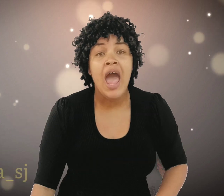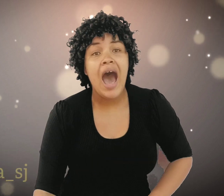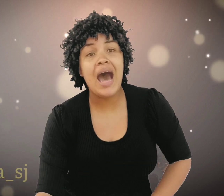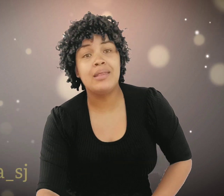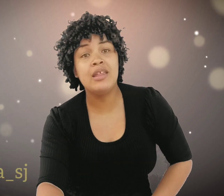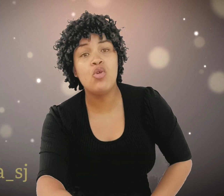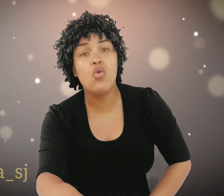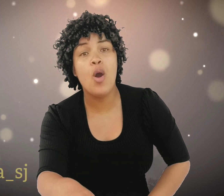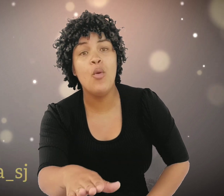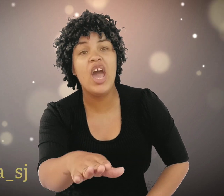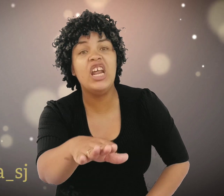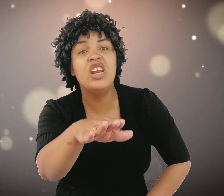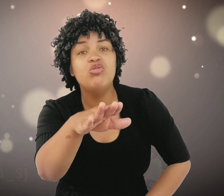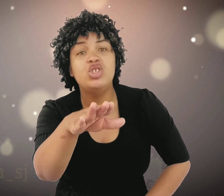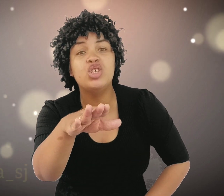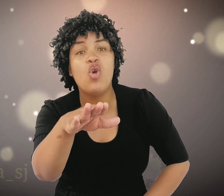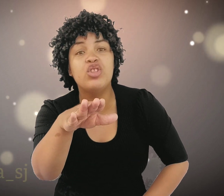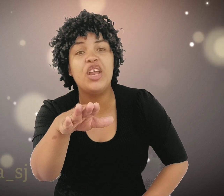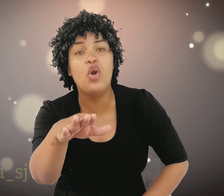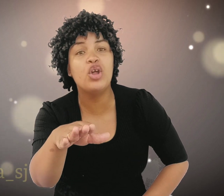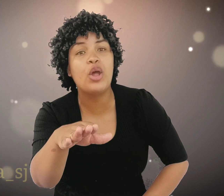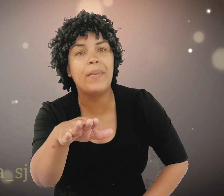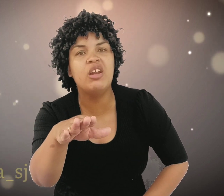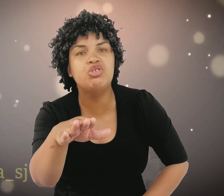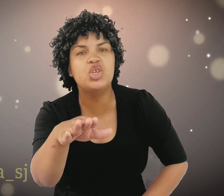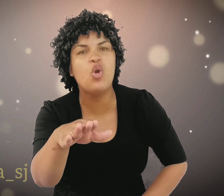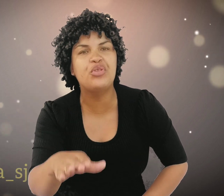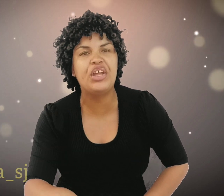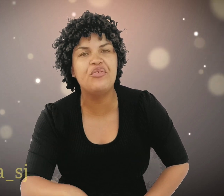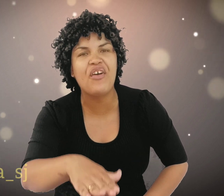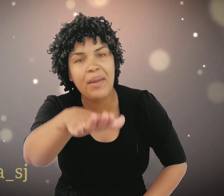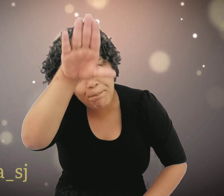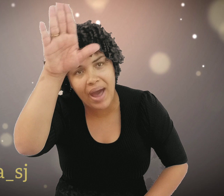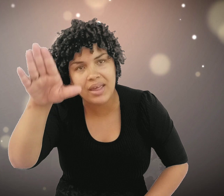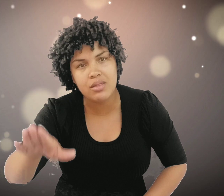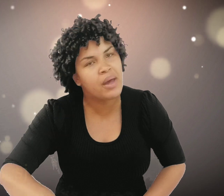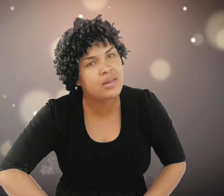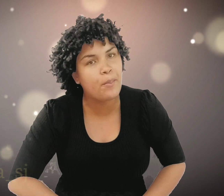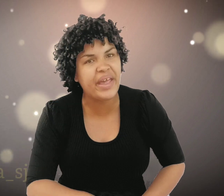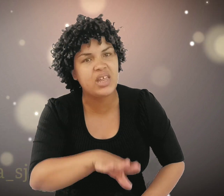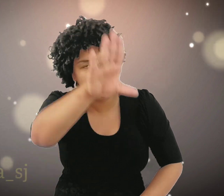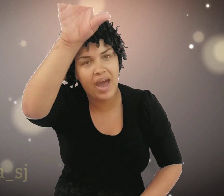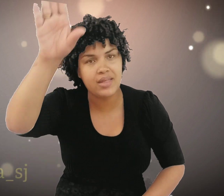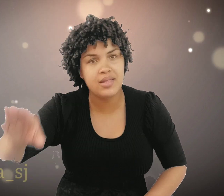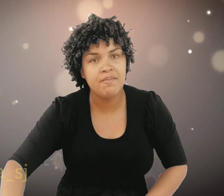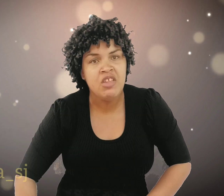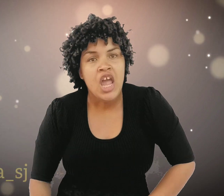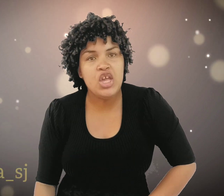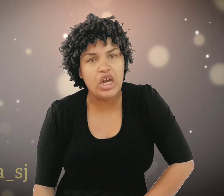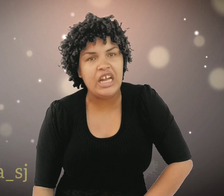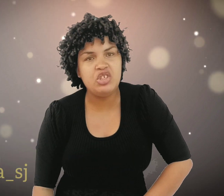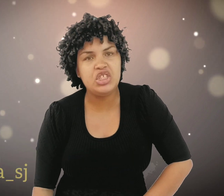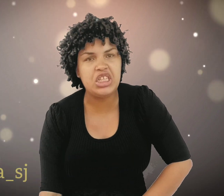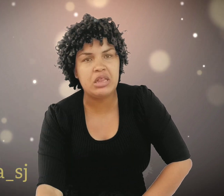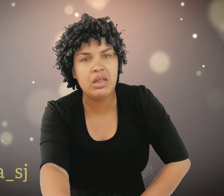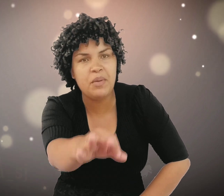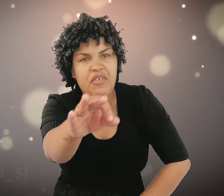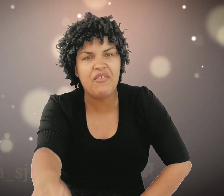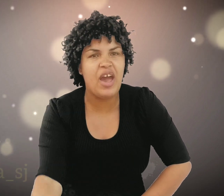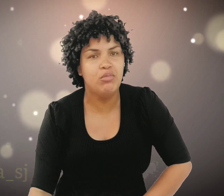assim como ele não te condenou, eu também não te condeno. Vai em paz, mas não peque mais. E eu quero te dizer, sempre vai haver a